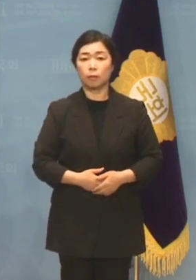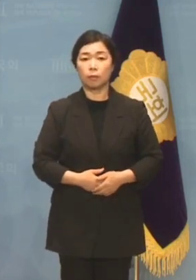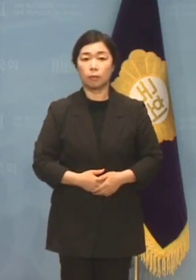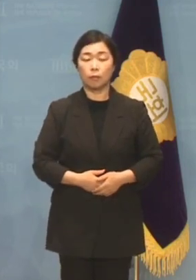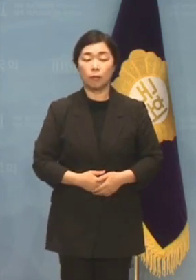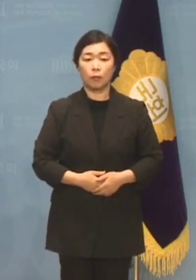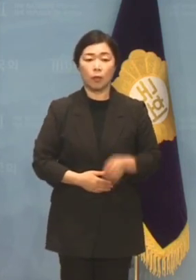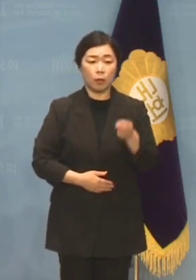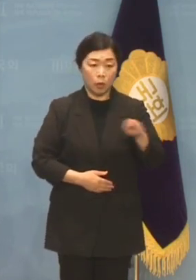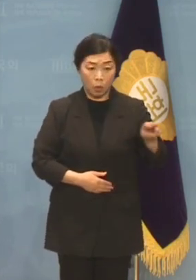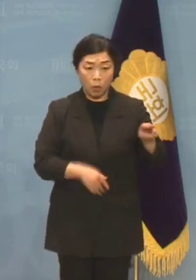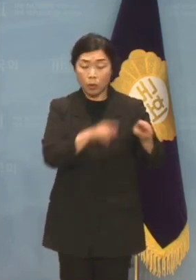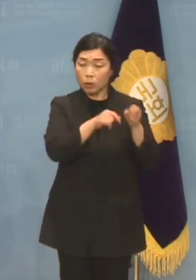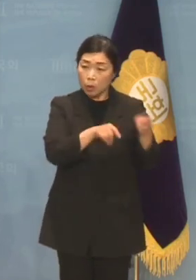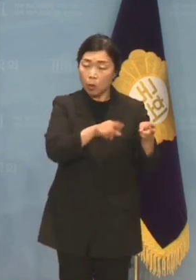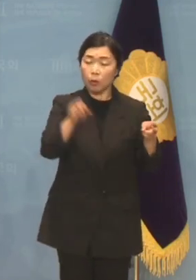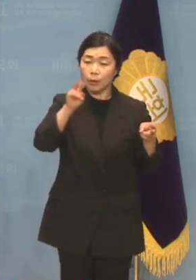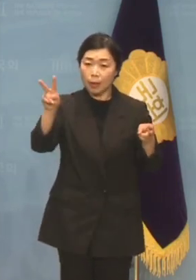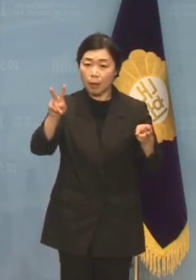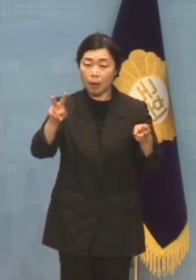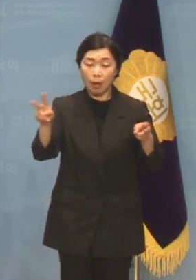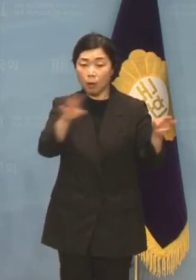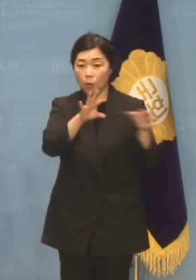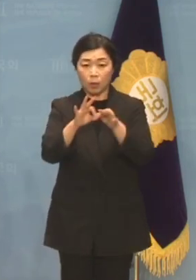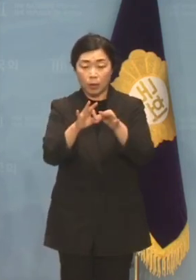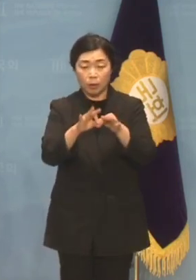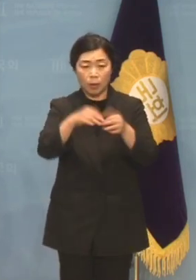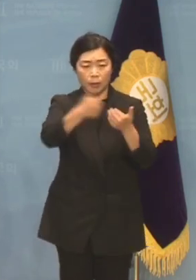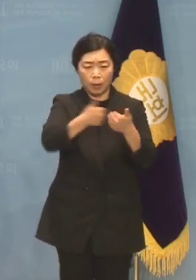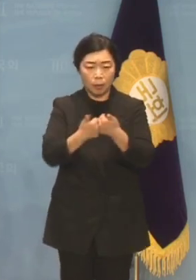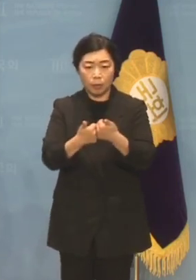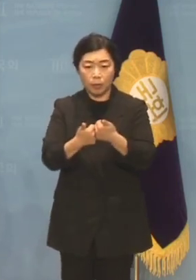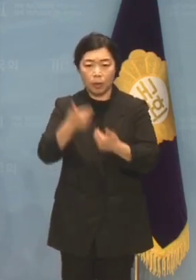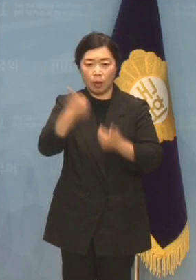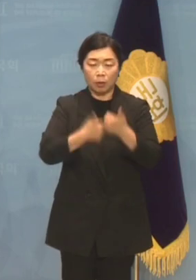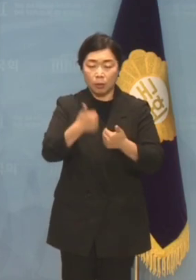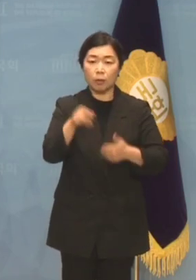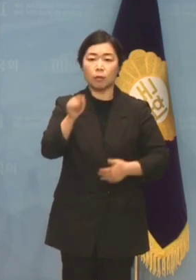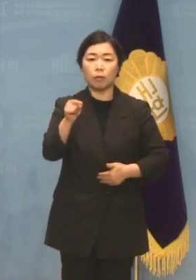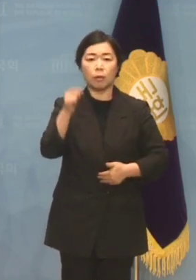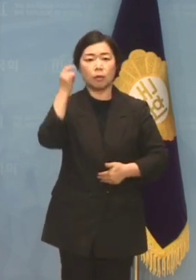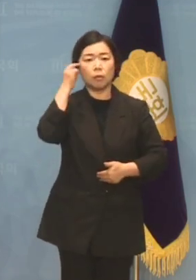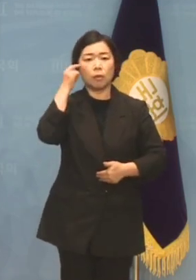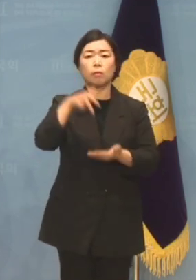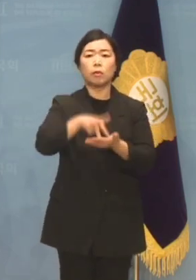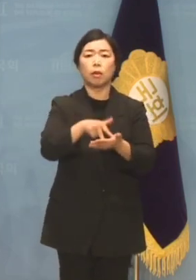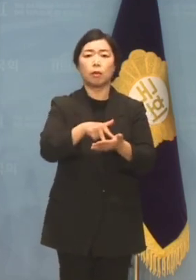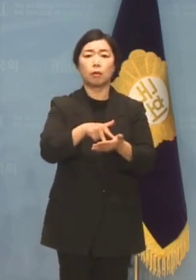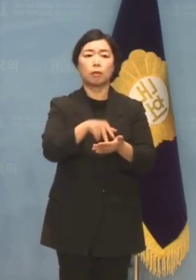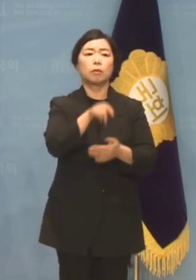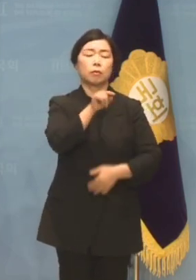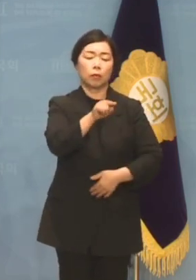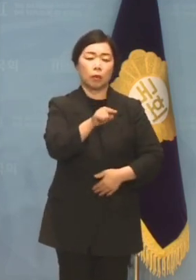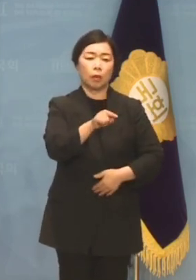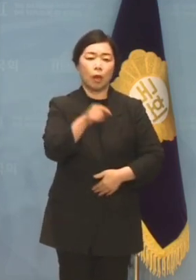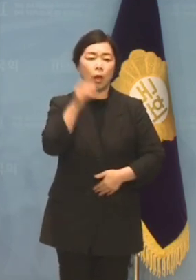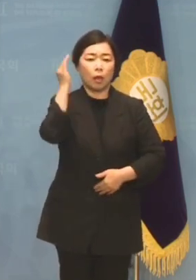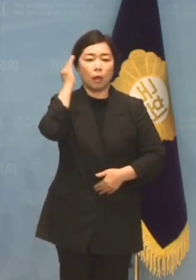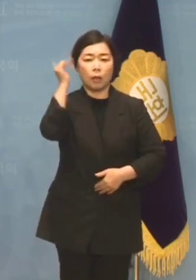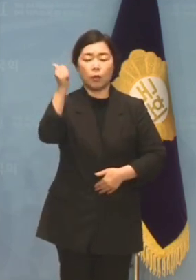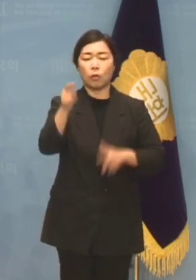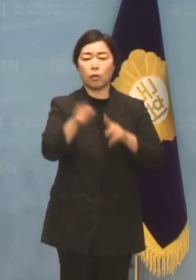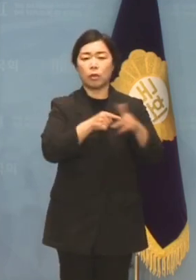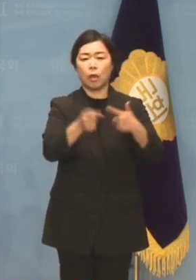여야 관계를 대립과 갈등으로만 바라보는 왜곡된 정치관은 대통령의 민주주의에 대한 몰이해와